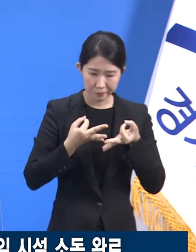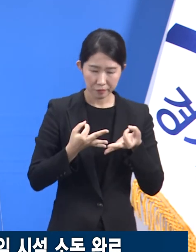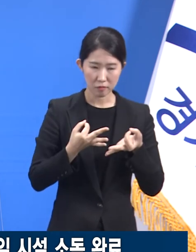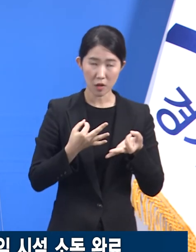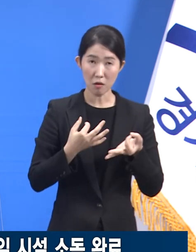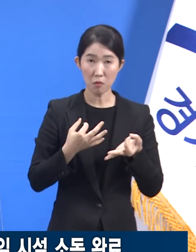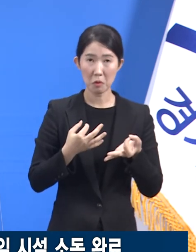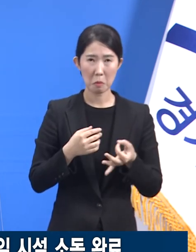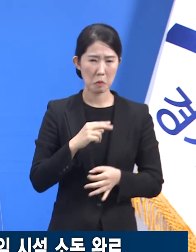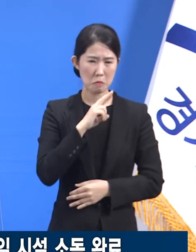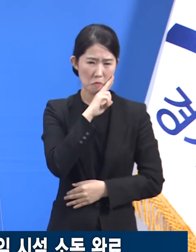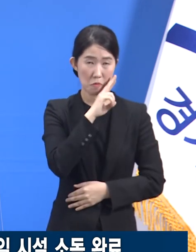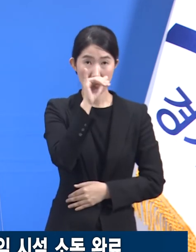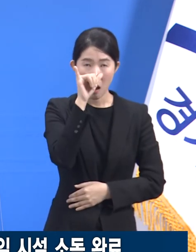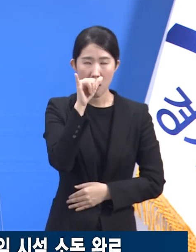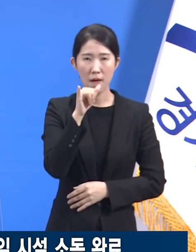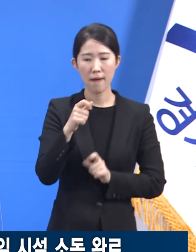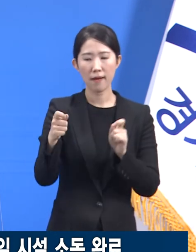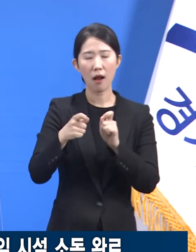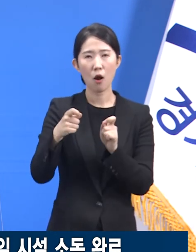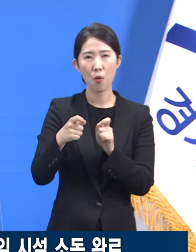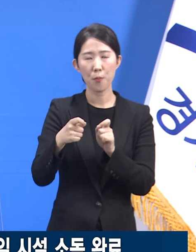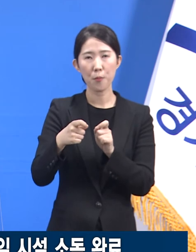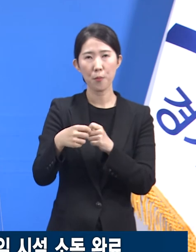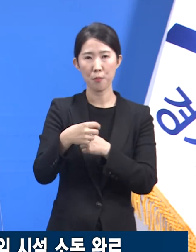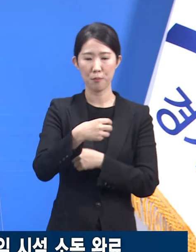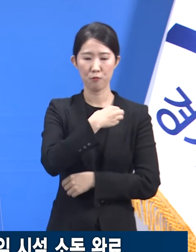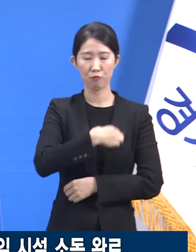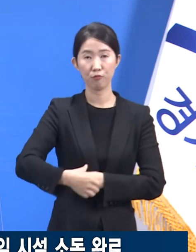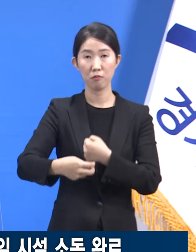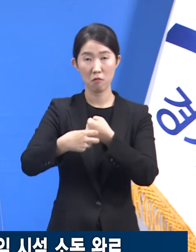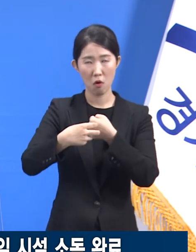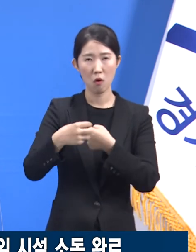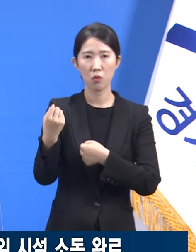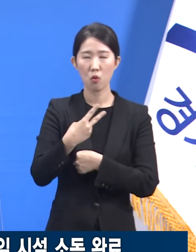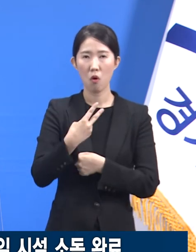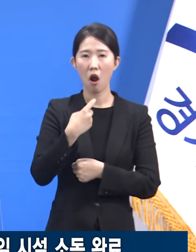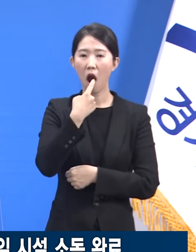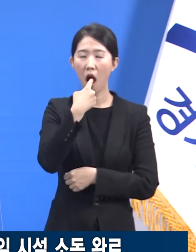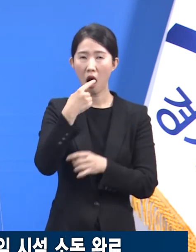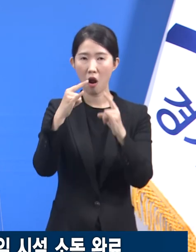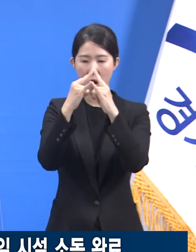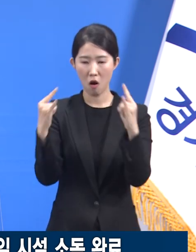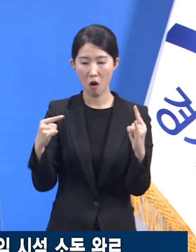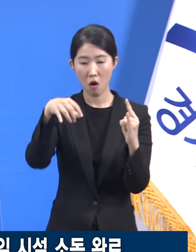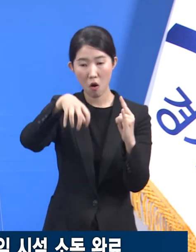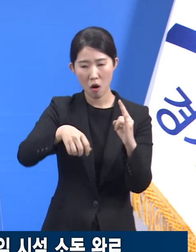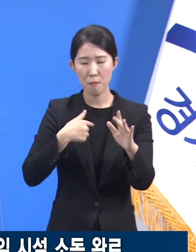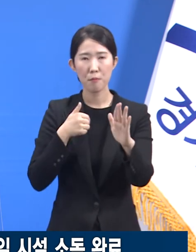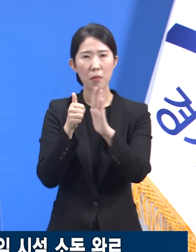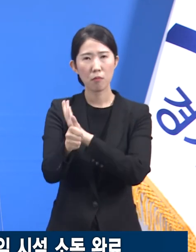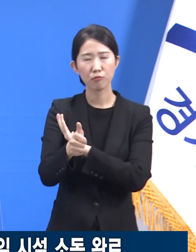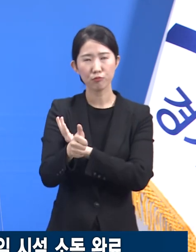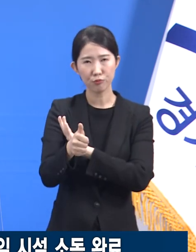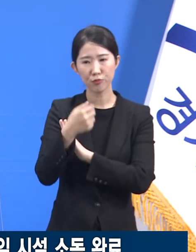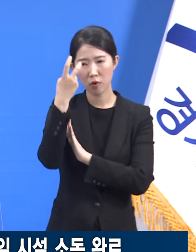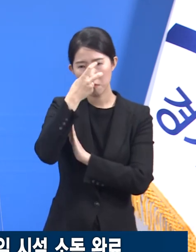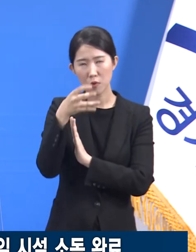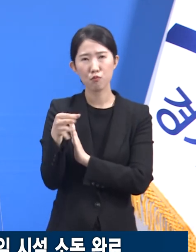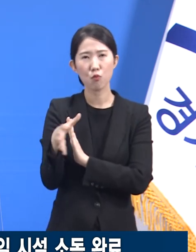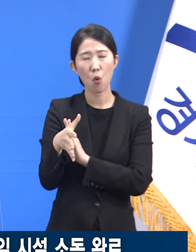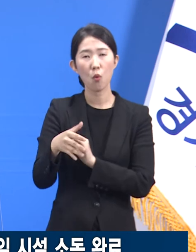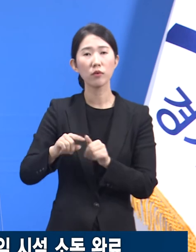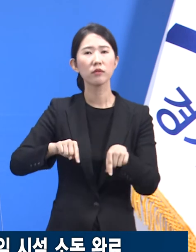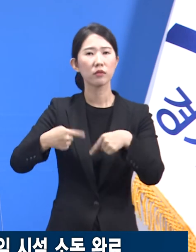경우 가까운 보건소 선별진료소 또는 임시선별검사소를 방문하여 무료진단검사를 받아주시기